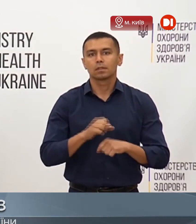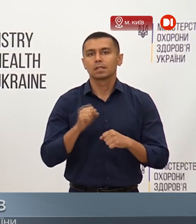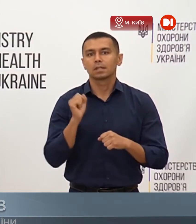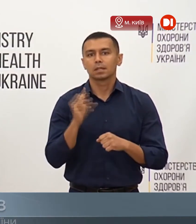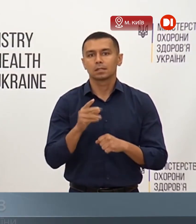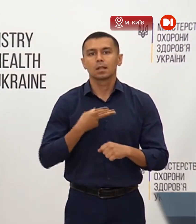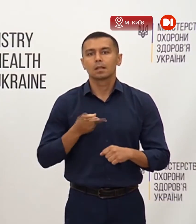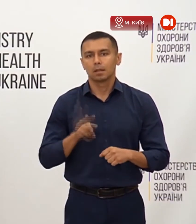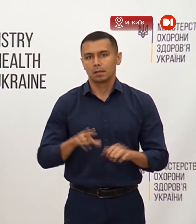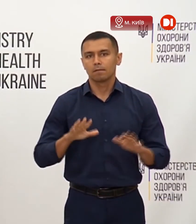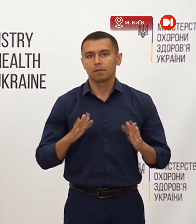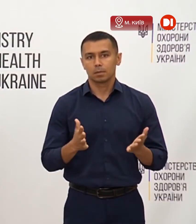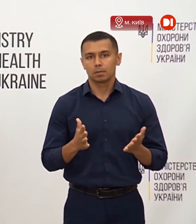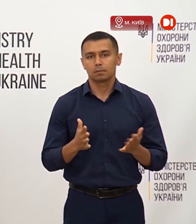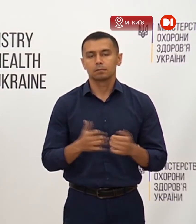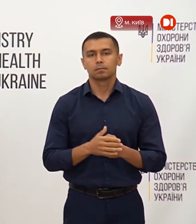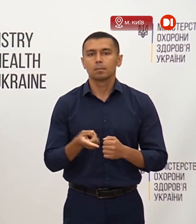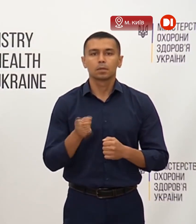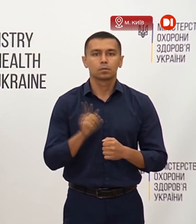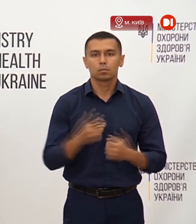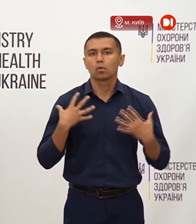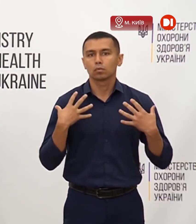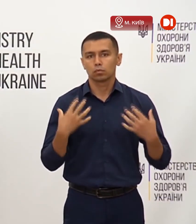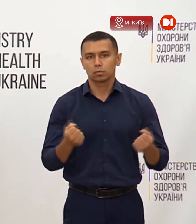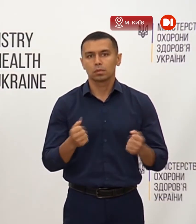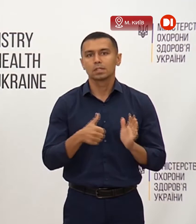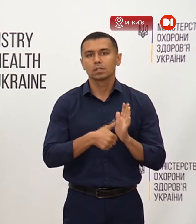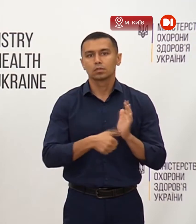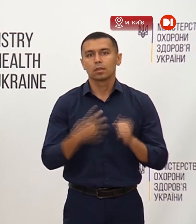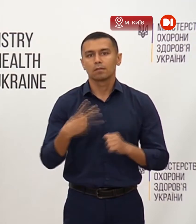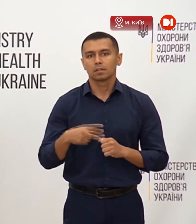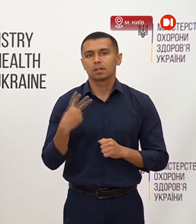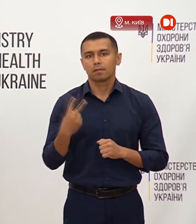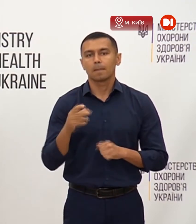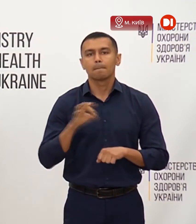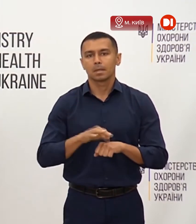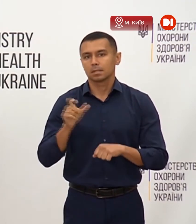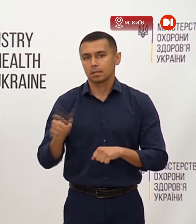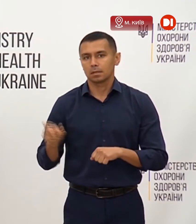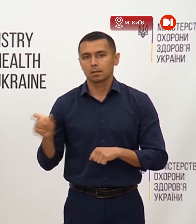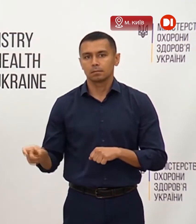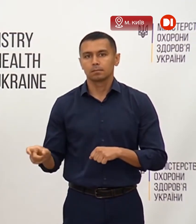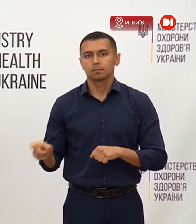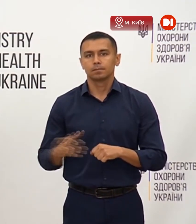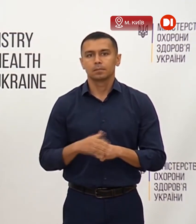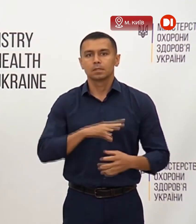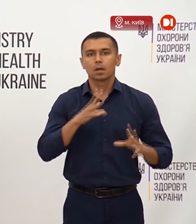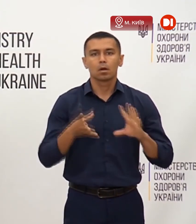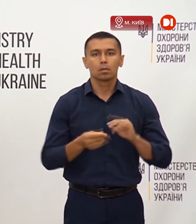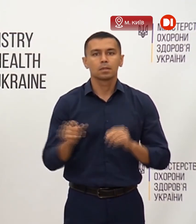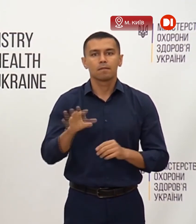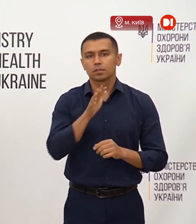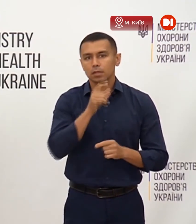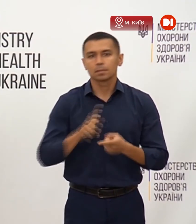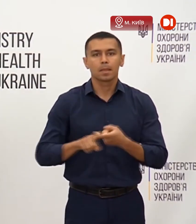13 летальних випадків. При цьому одужало 622 пацієнти. Загалом за